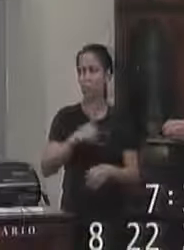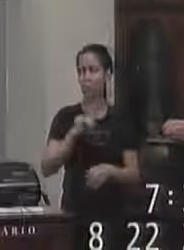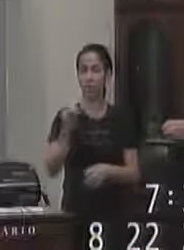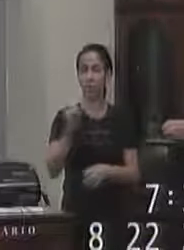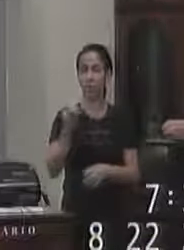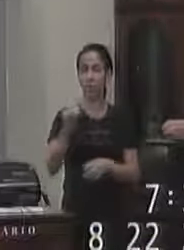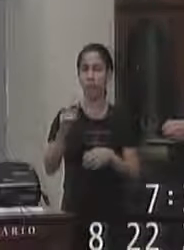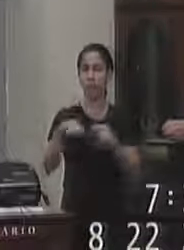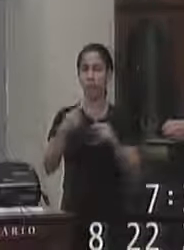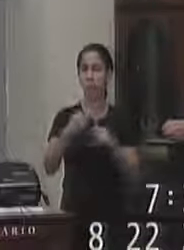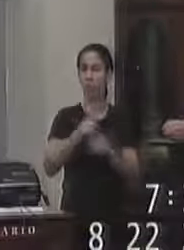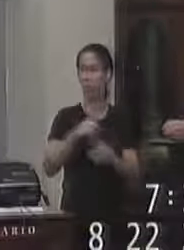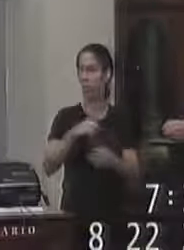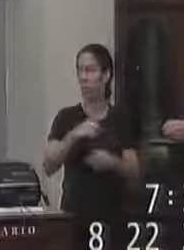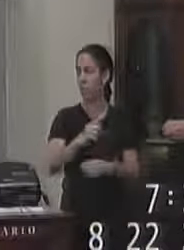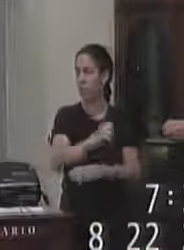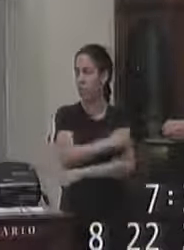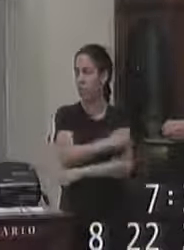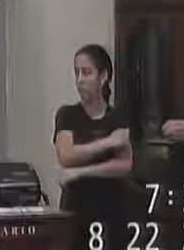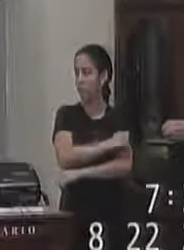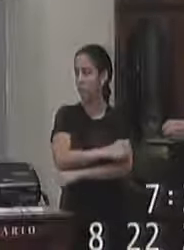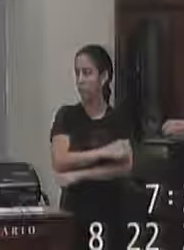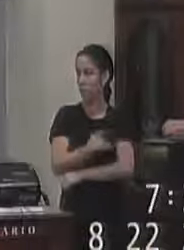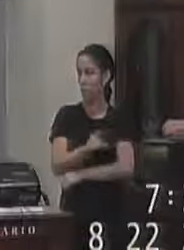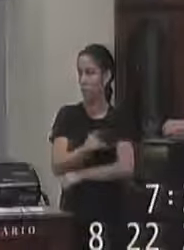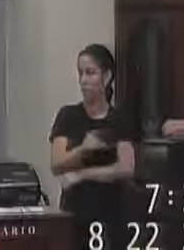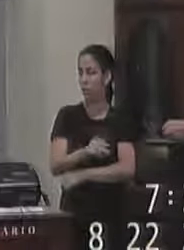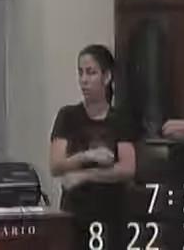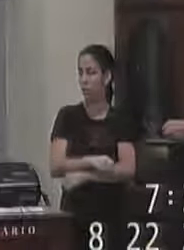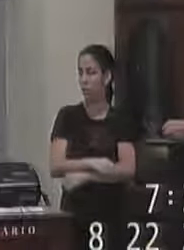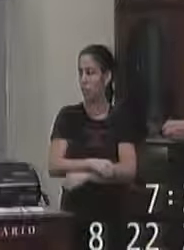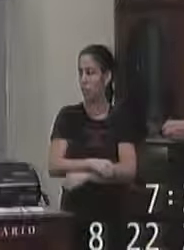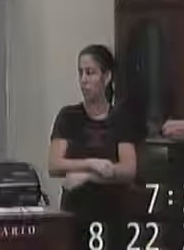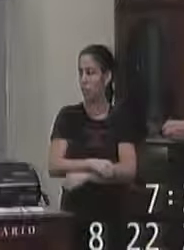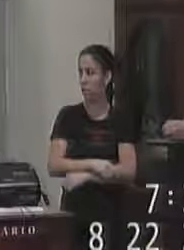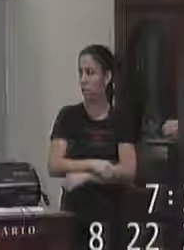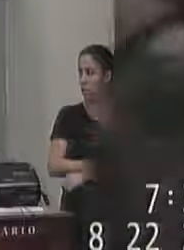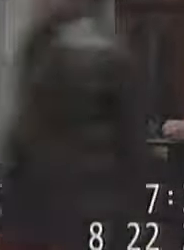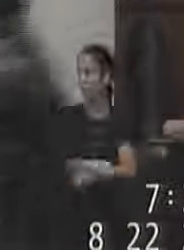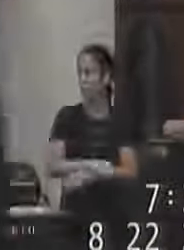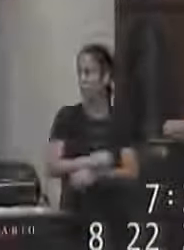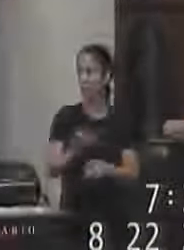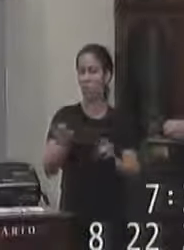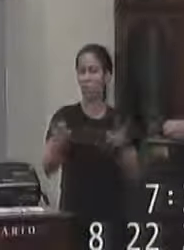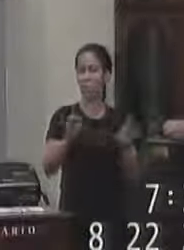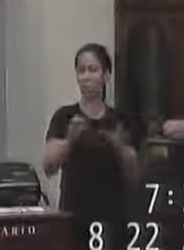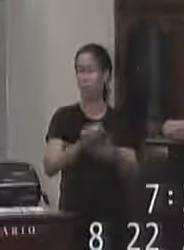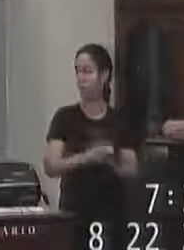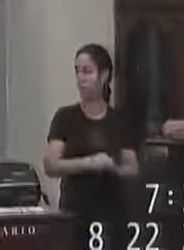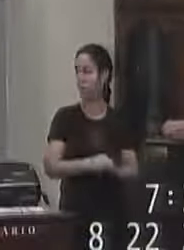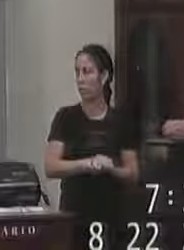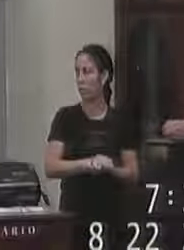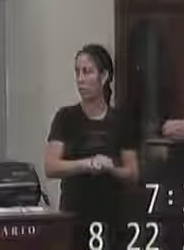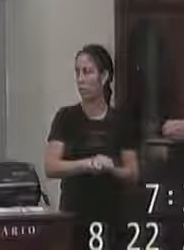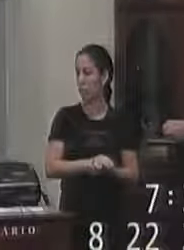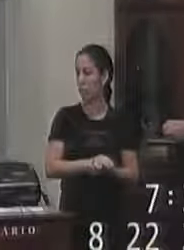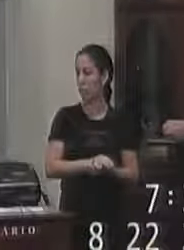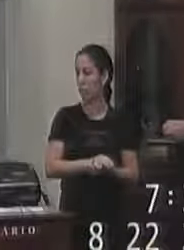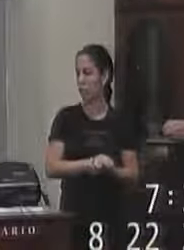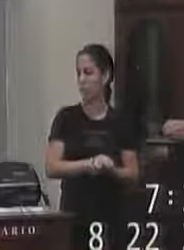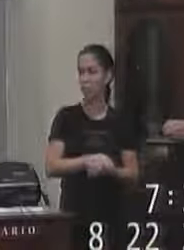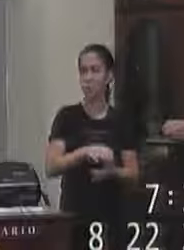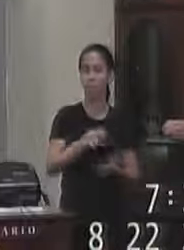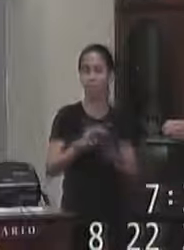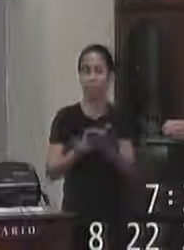mas tem aquele aluno aquele professor específico às vezes o professor de arte